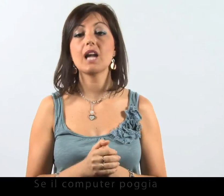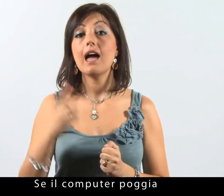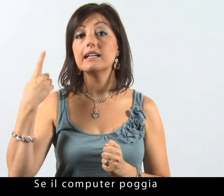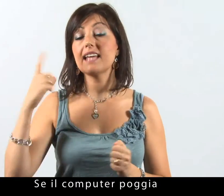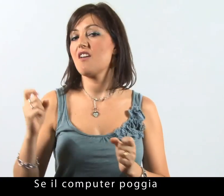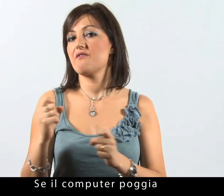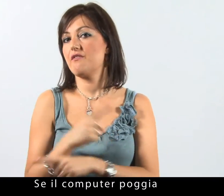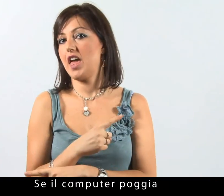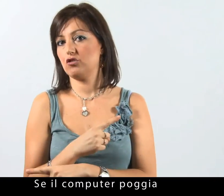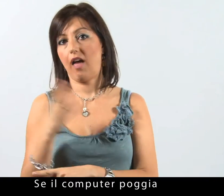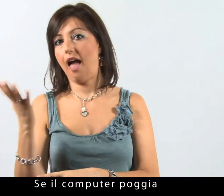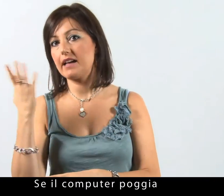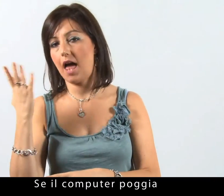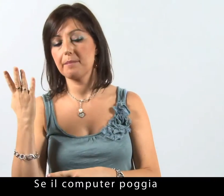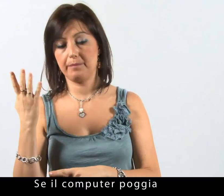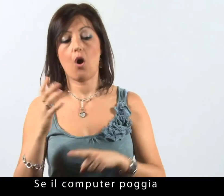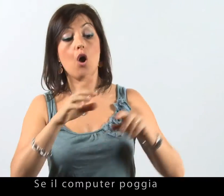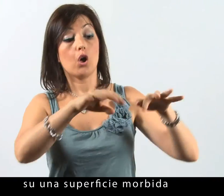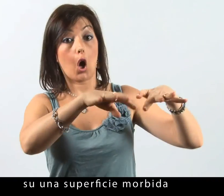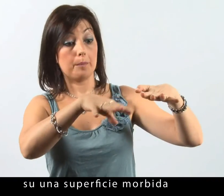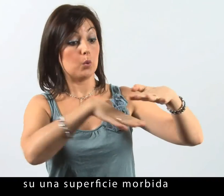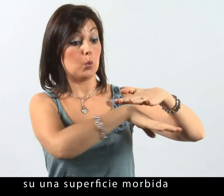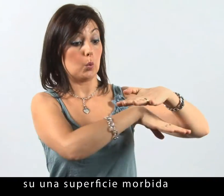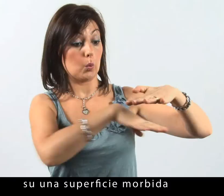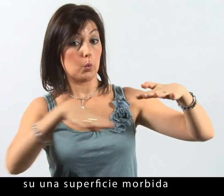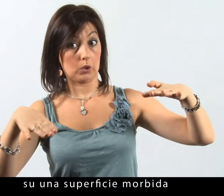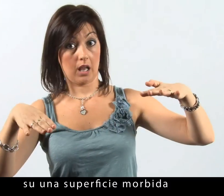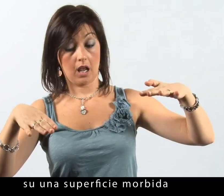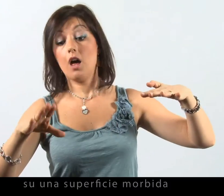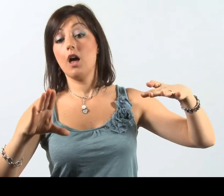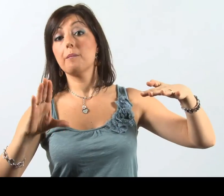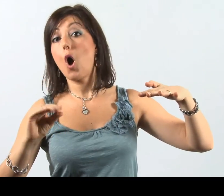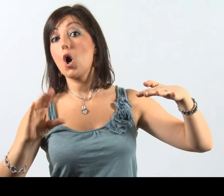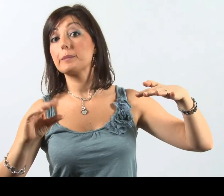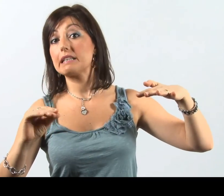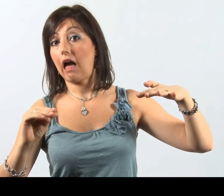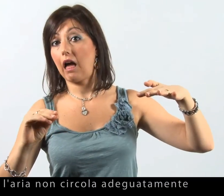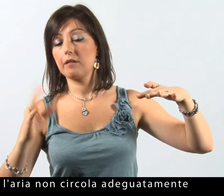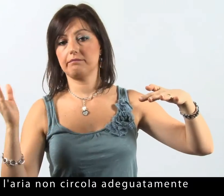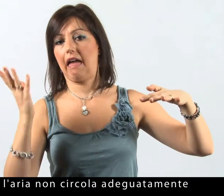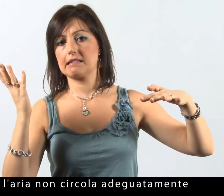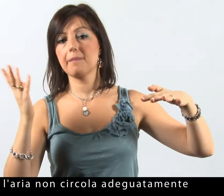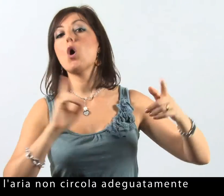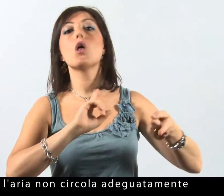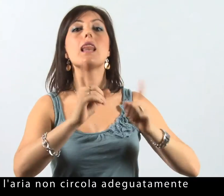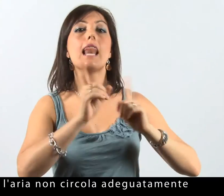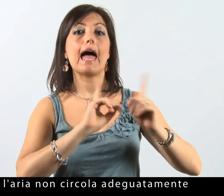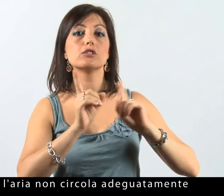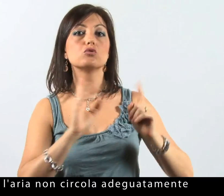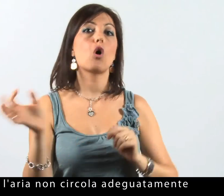Se il computer poggia su una superficie morbida, l'aria non circola adeguatamente.